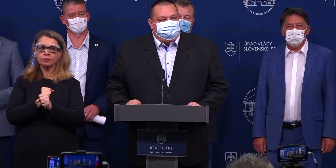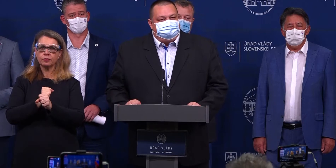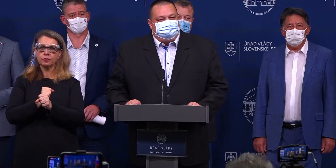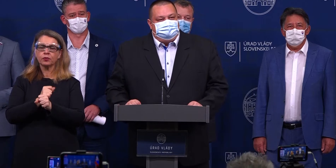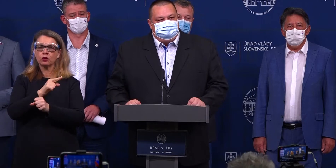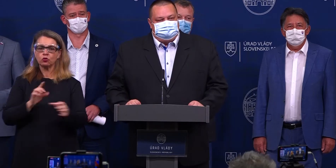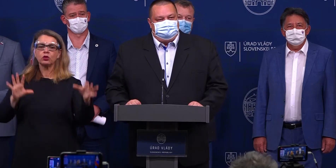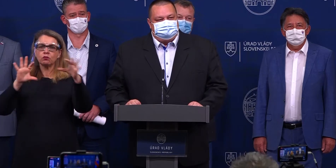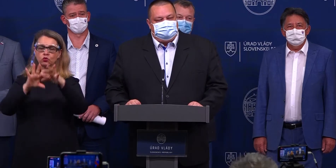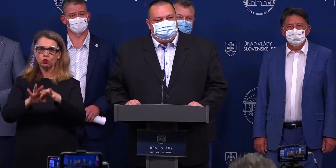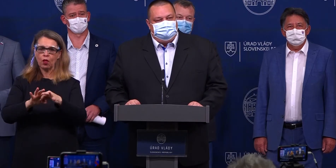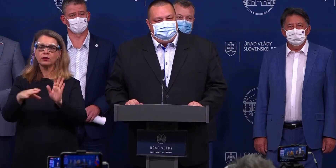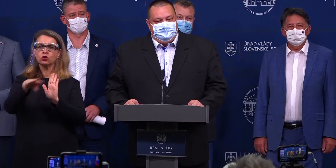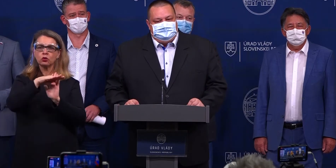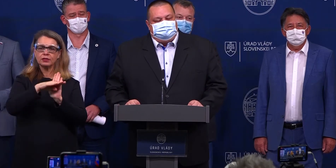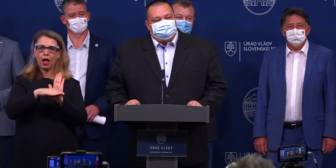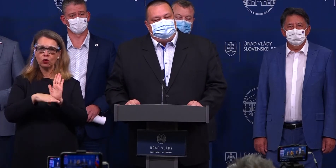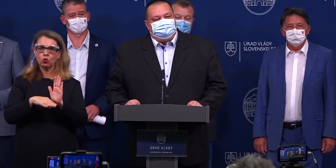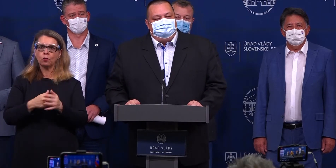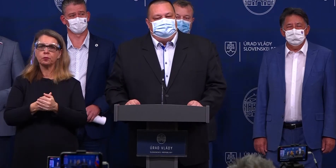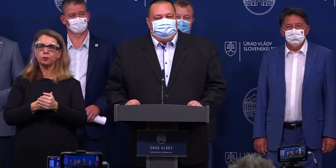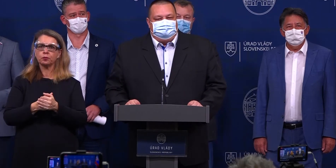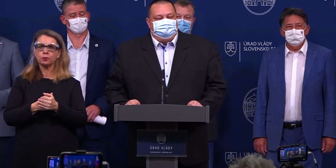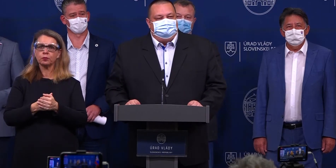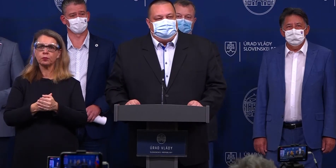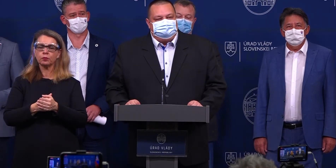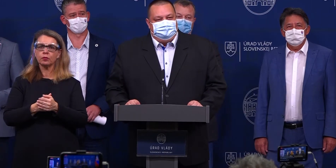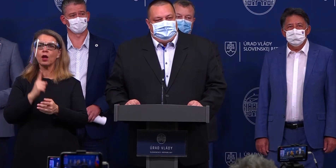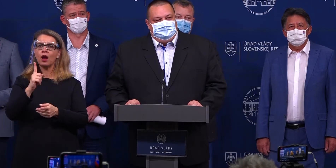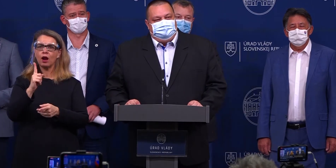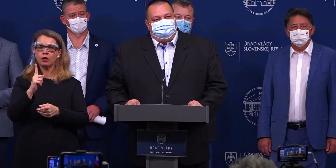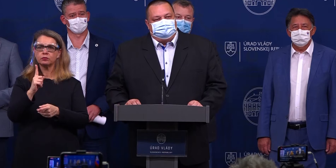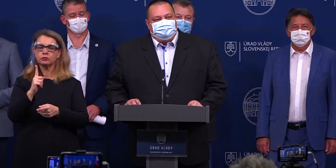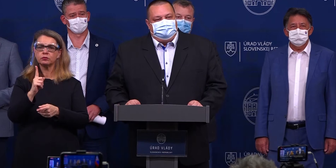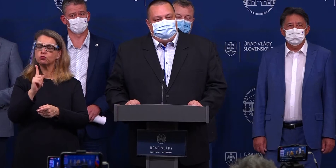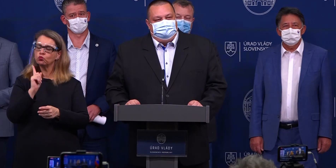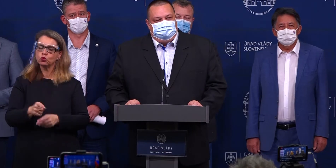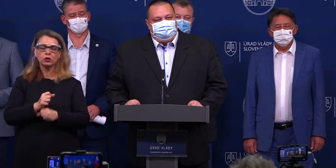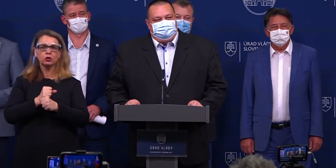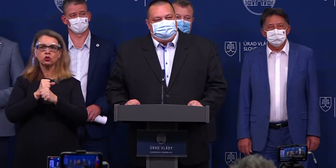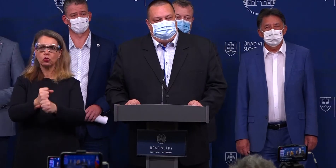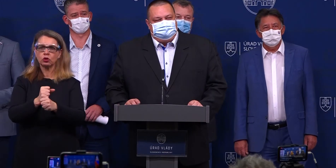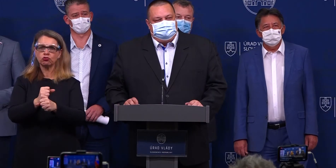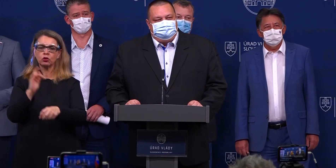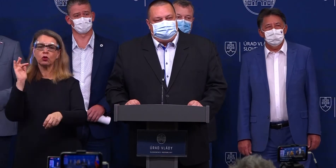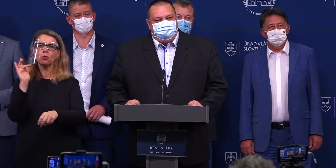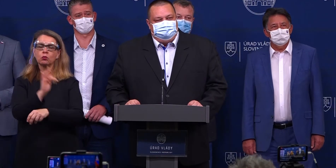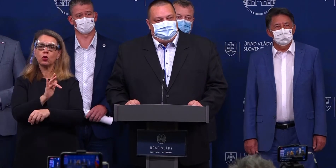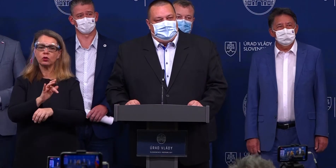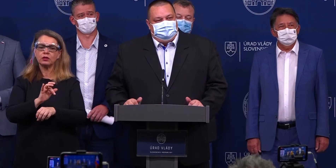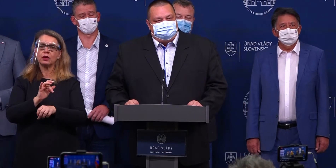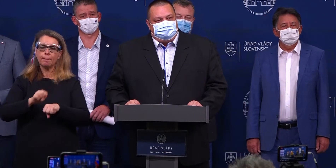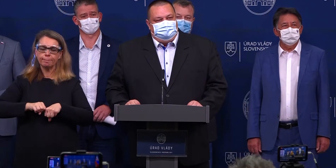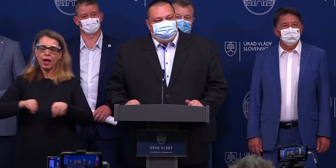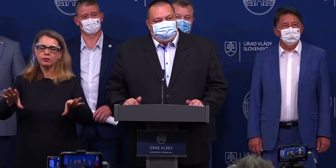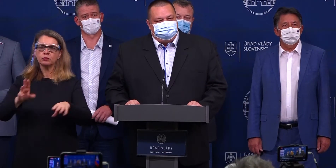Je to aj v súľade so zákonom. Samozrejme, tam bude veľký dôraz na dodržiavanie tých protiordineckých opatrení.